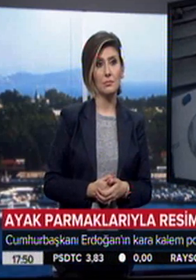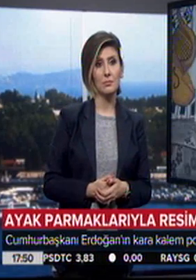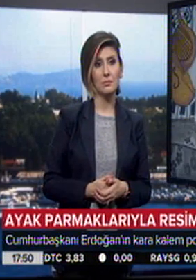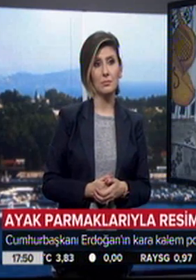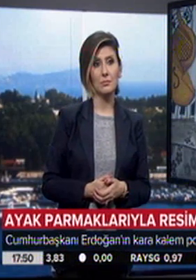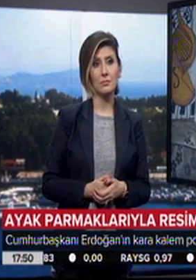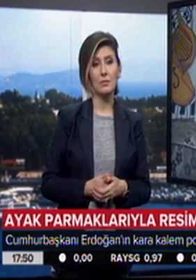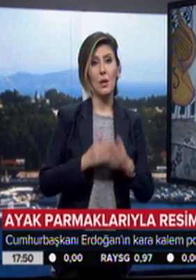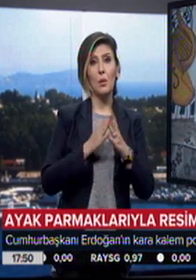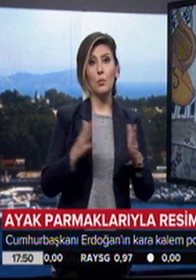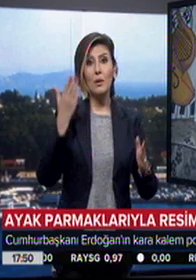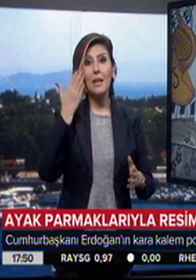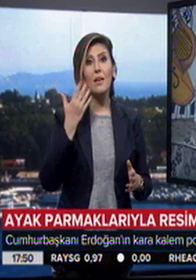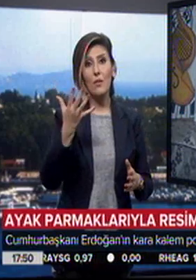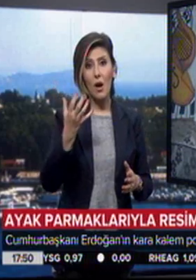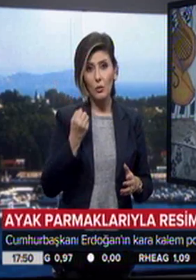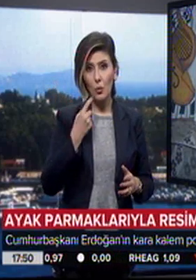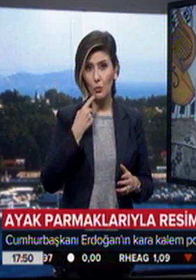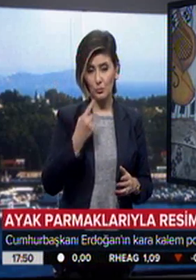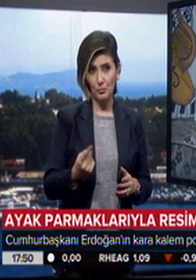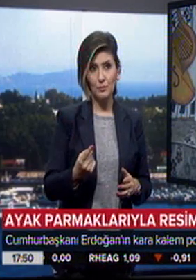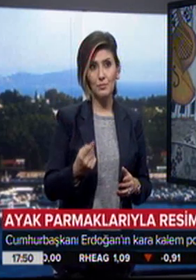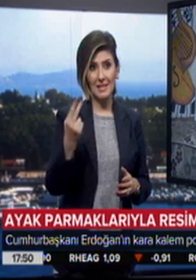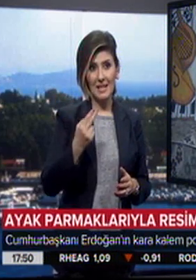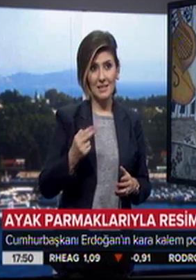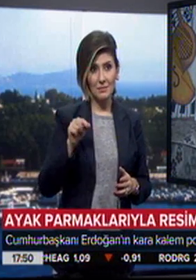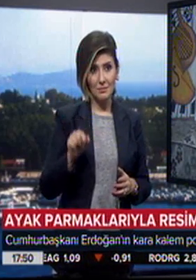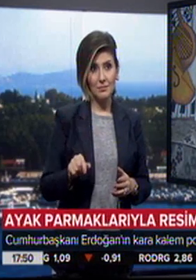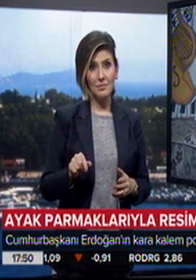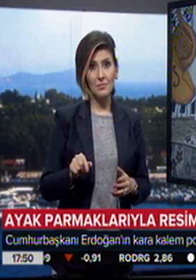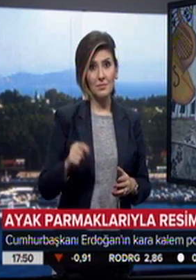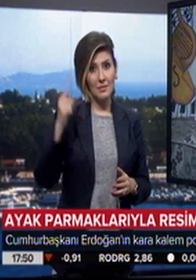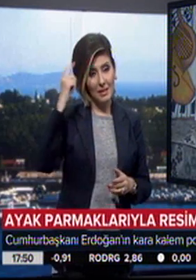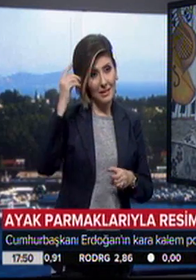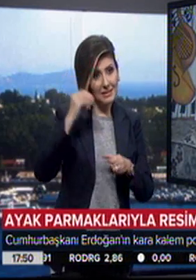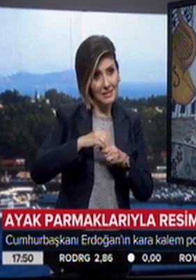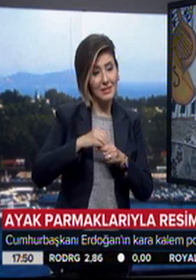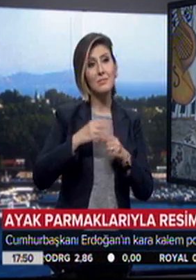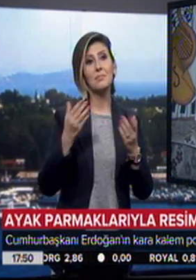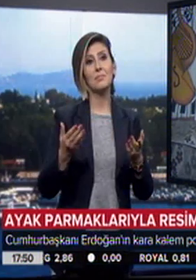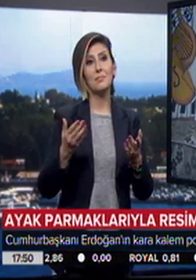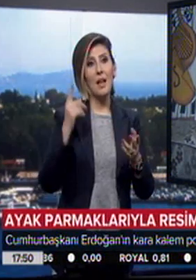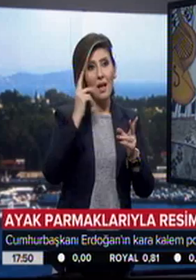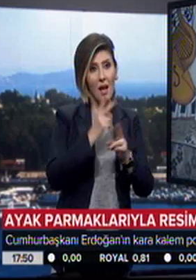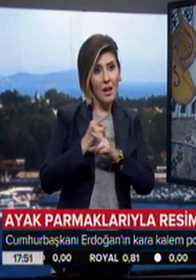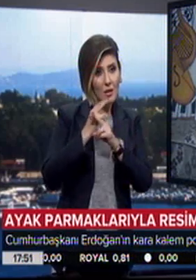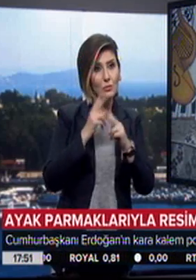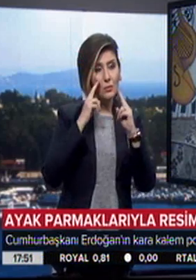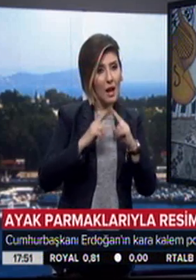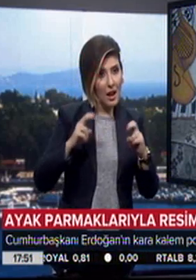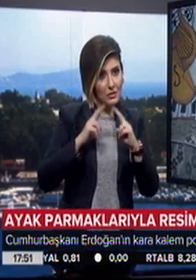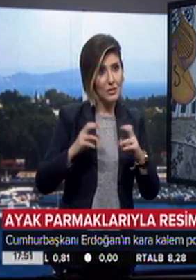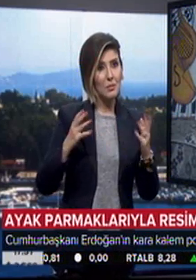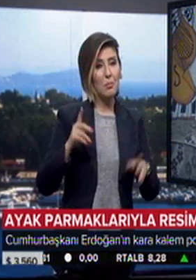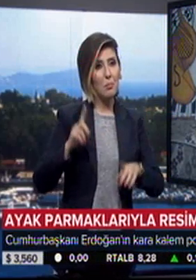Büyük keyif alıyorum resim yapmaktan aklımdaki yeri hayal gücümü araştırarak bazen